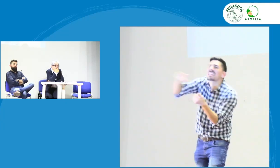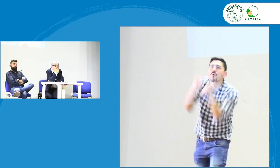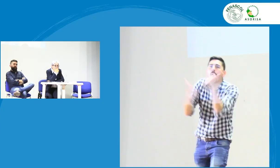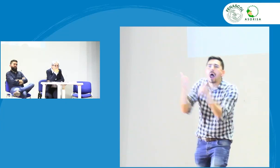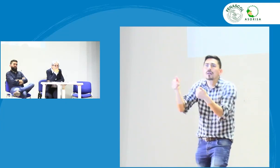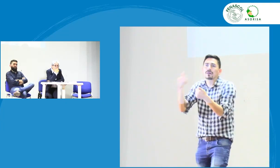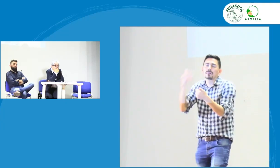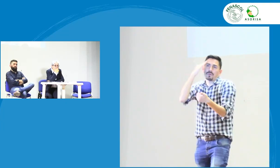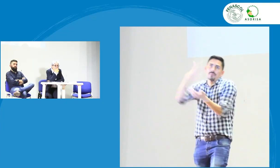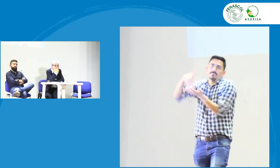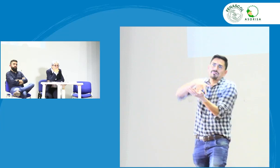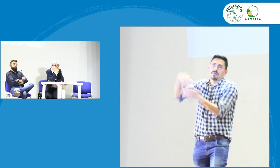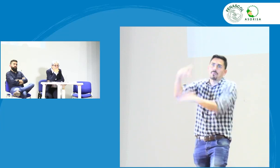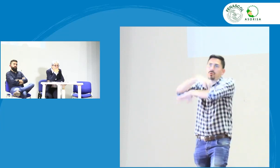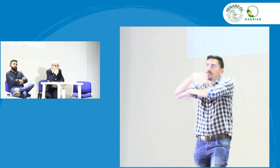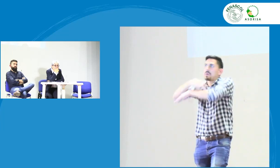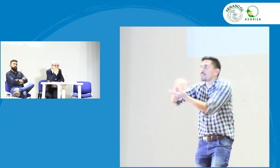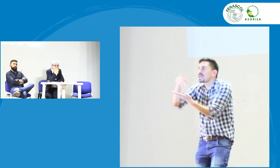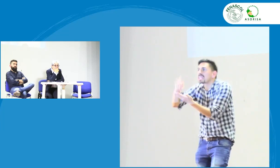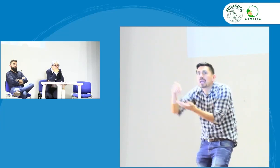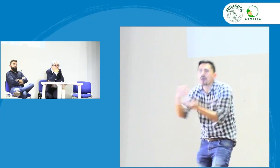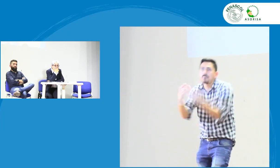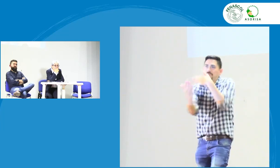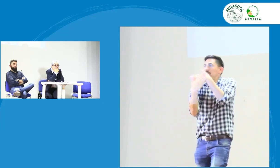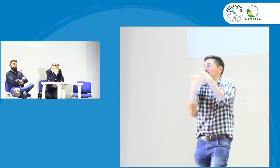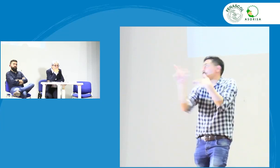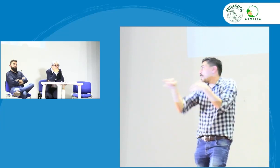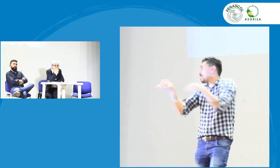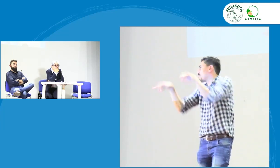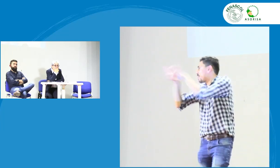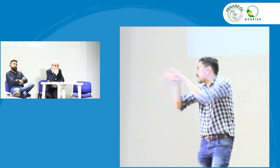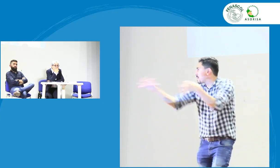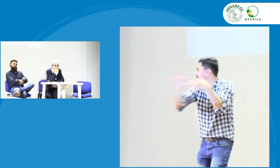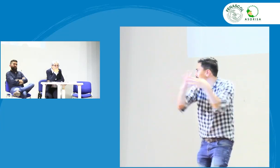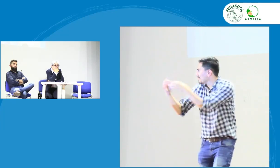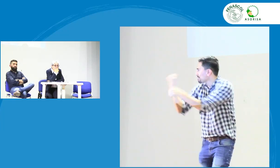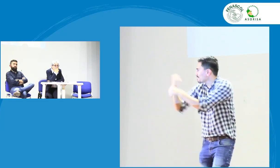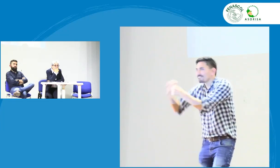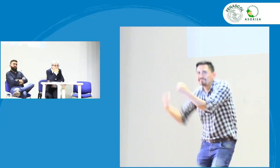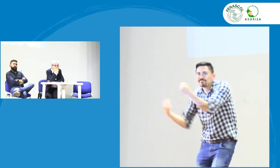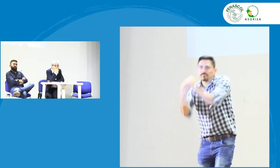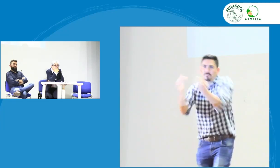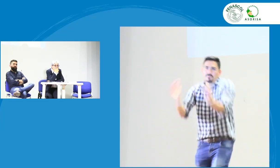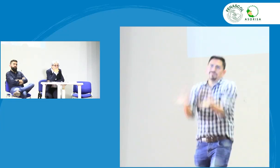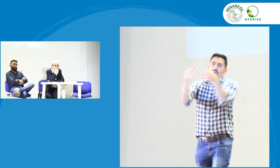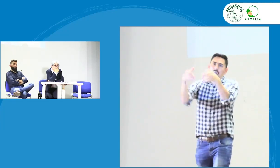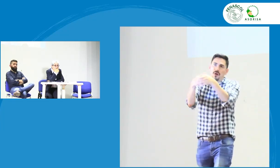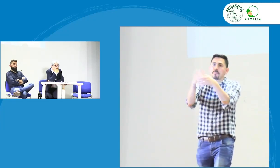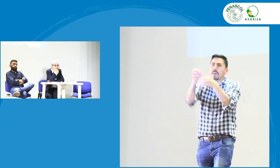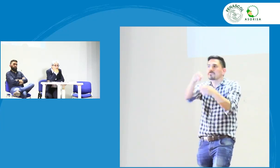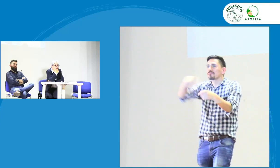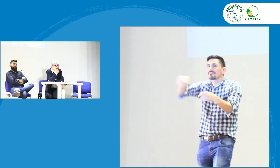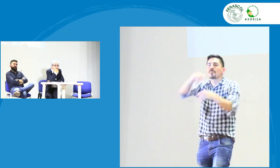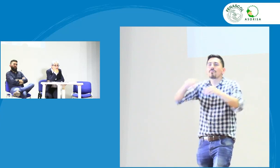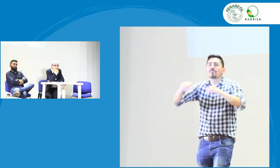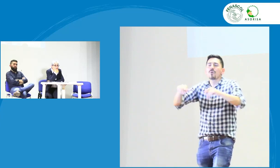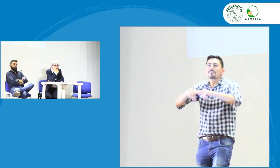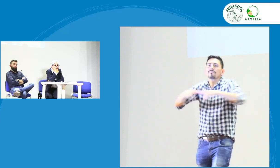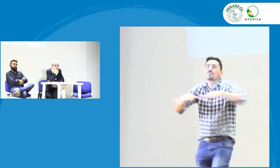formación bueno tener todas las necesidades dar atención a las necesidades que ustedes tienen desde el Putumayo entonces